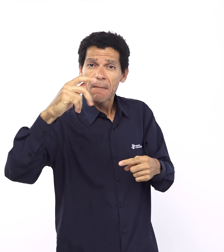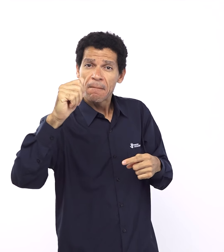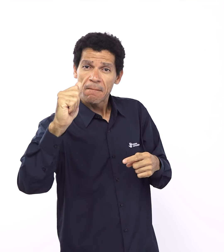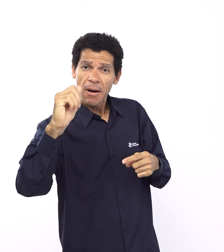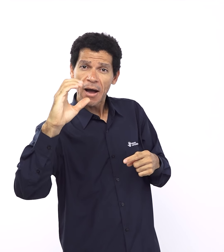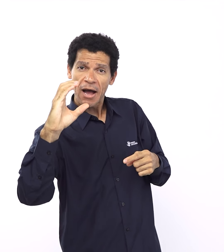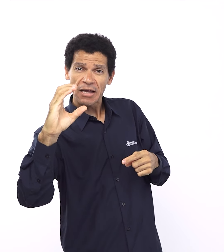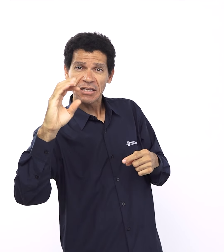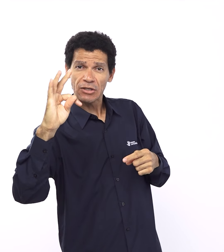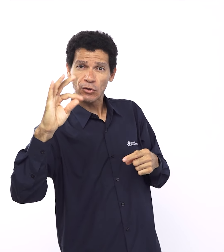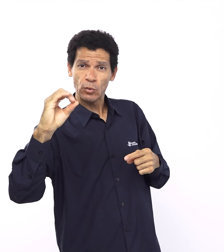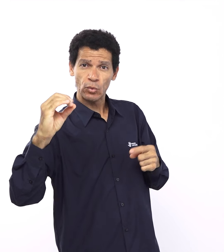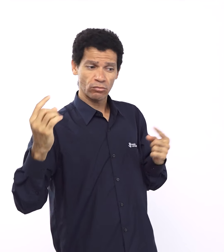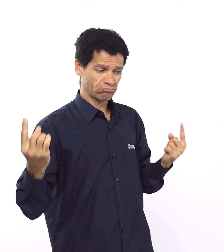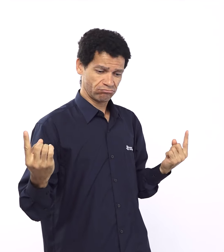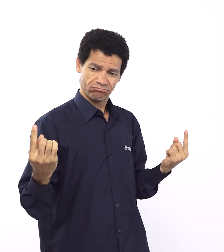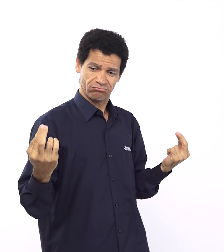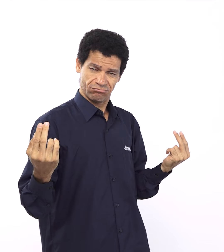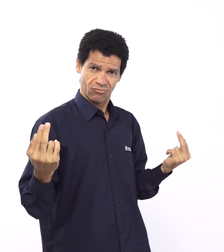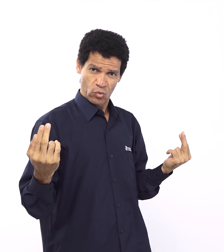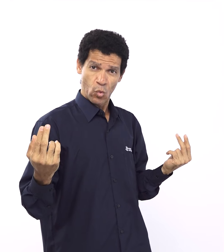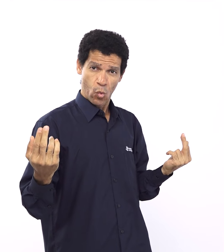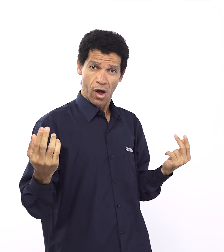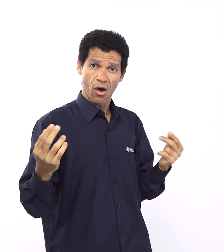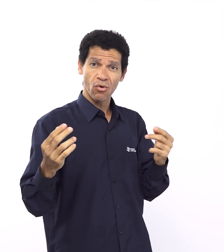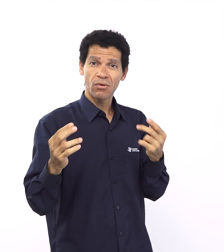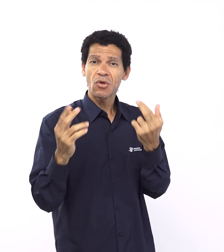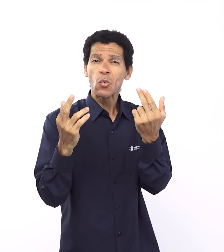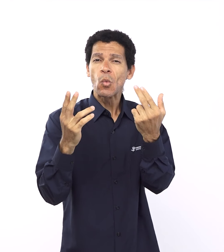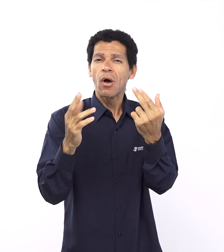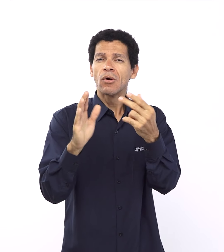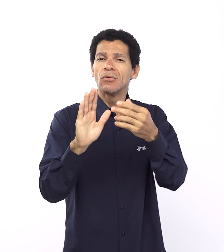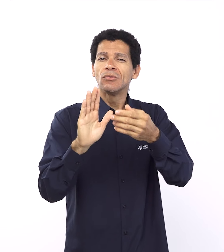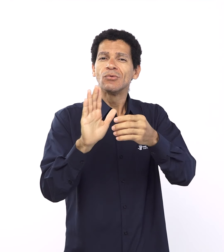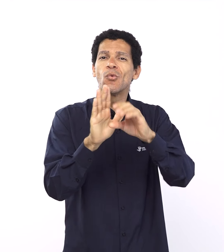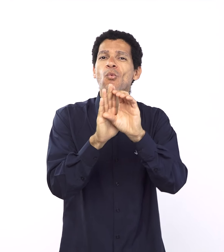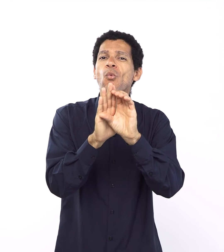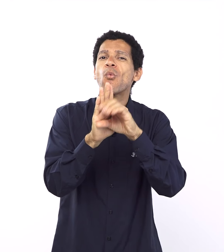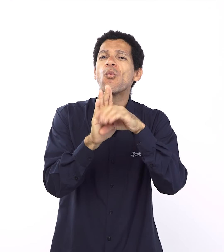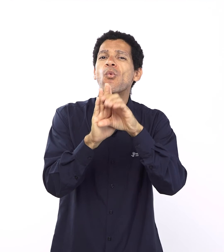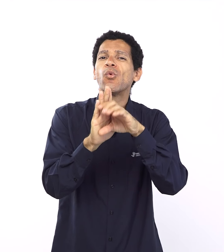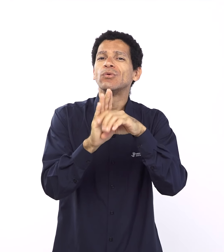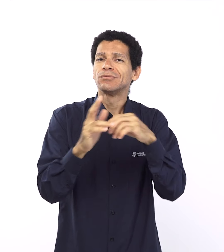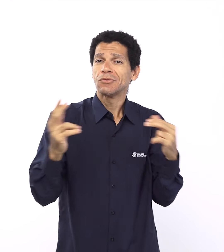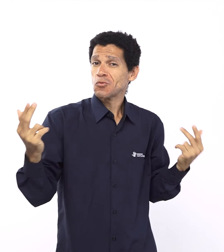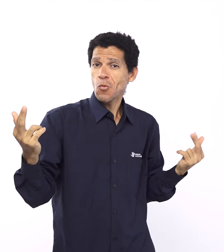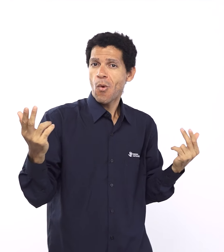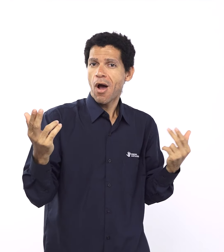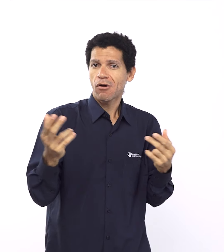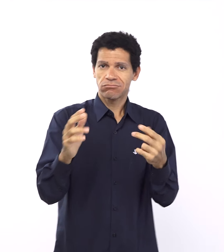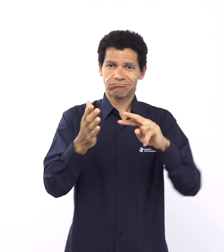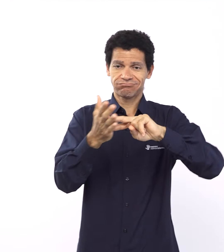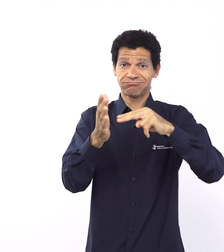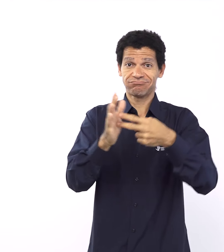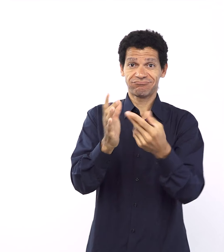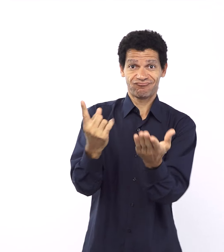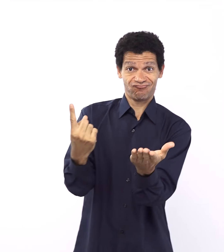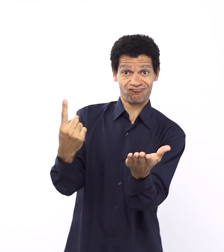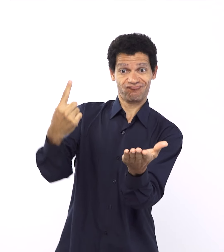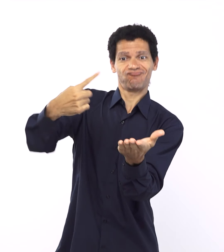um laçar, né? Um amarrar, um acorrentar, né? Porque é sério. Implicações sérias esse compromisso. E